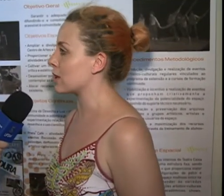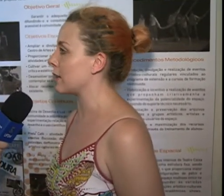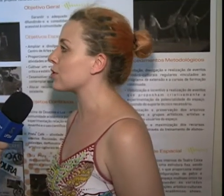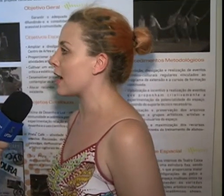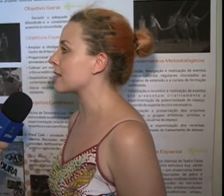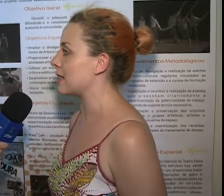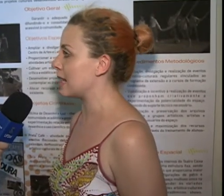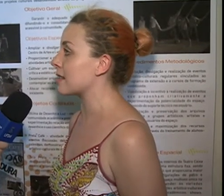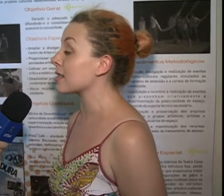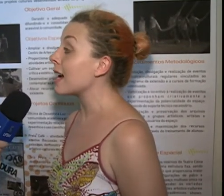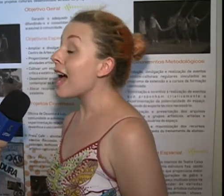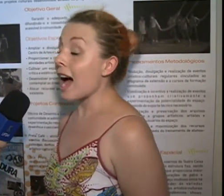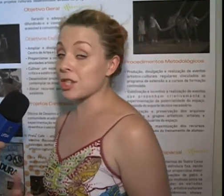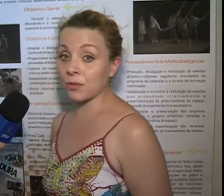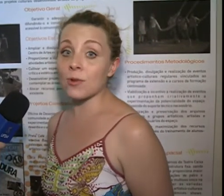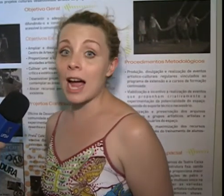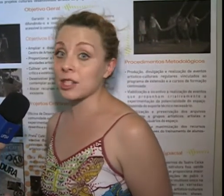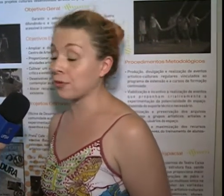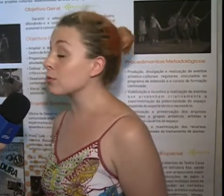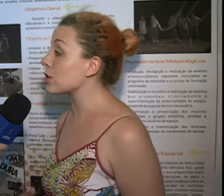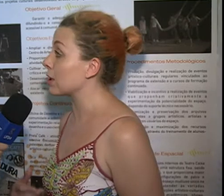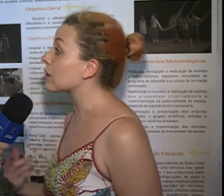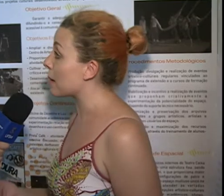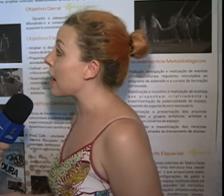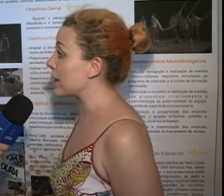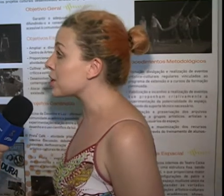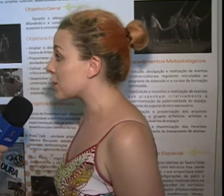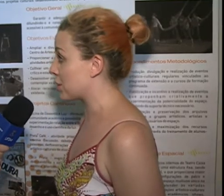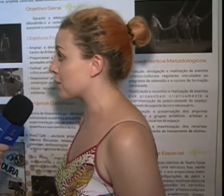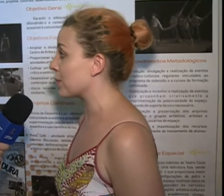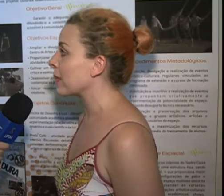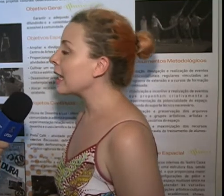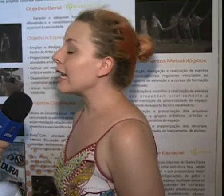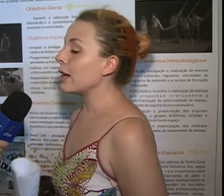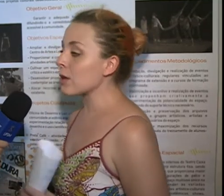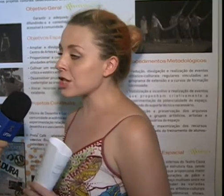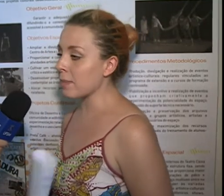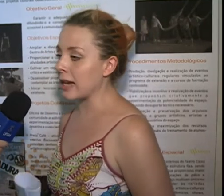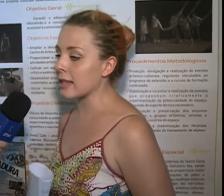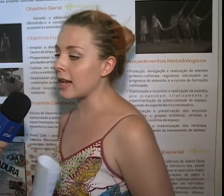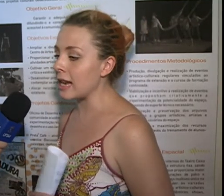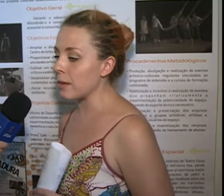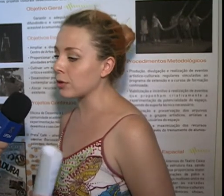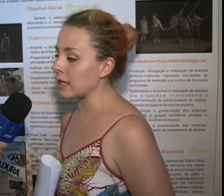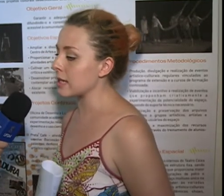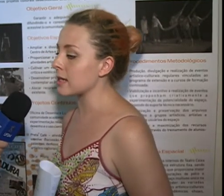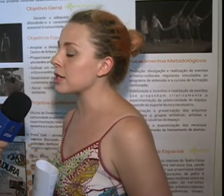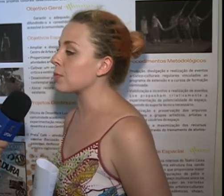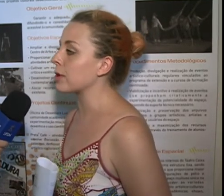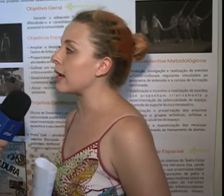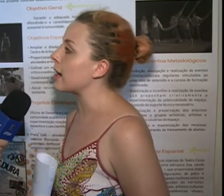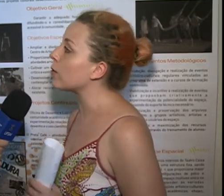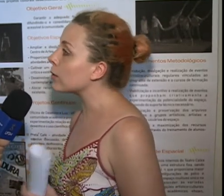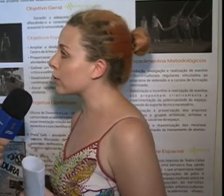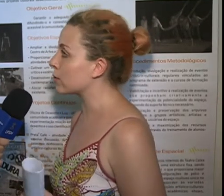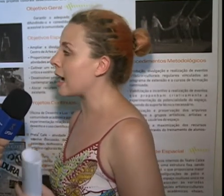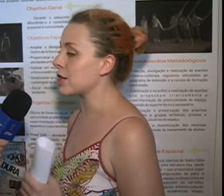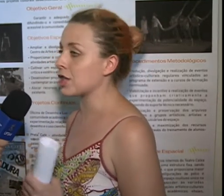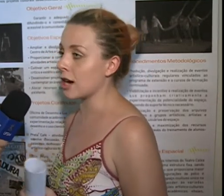Centro de Artes e Letras a divulgar e difundir o trabalho artístico. E o Caixa Preta, ele é muito interessante, porque ele é o único da região